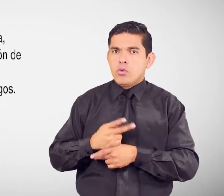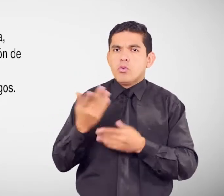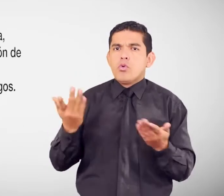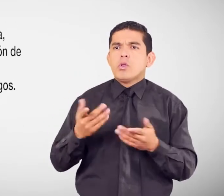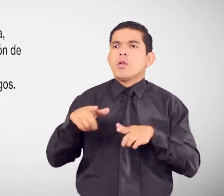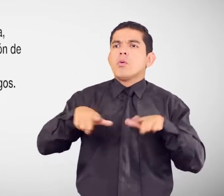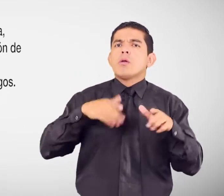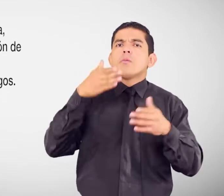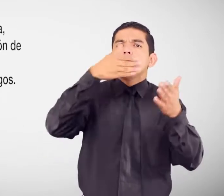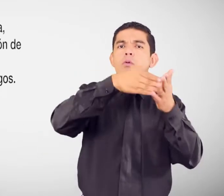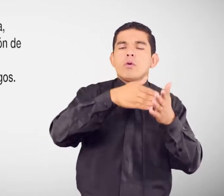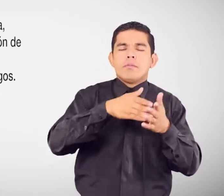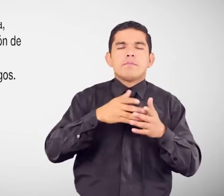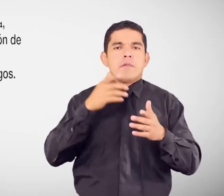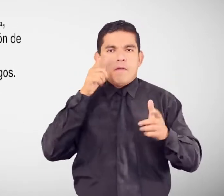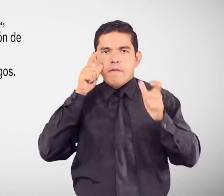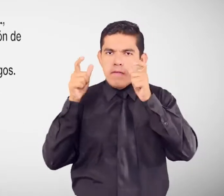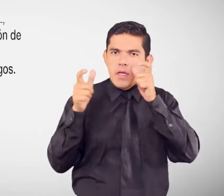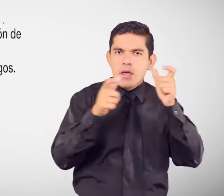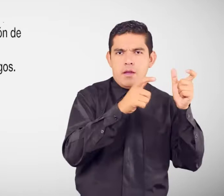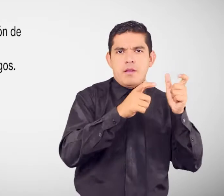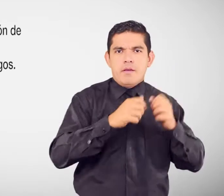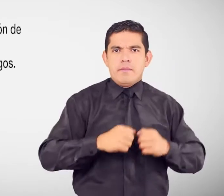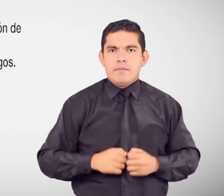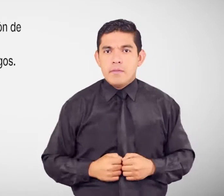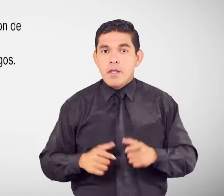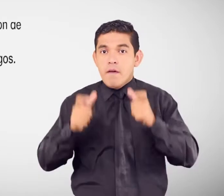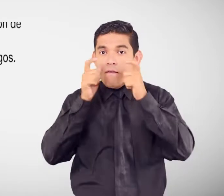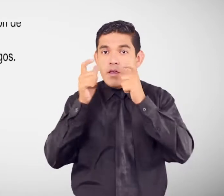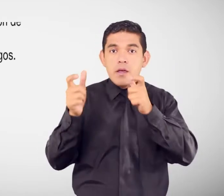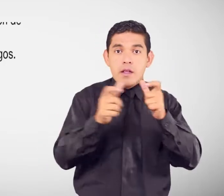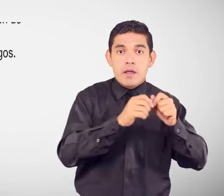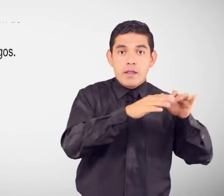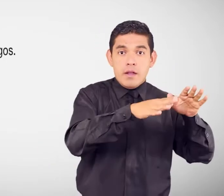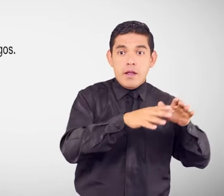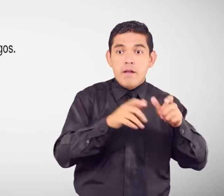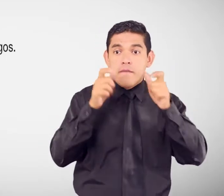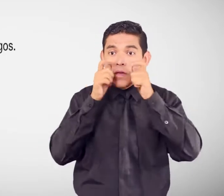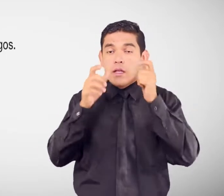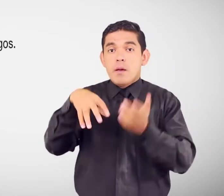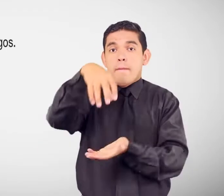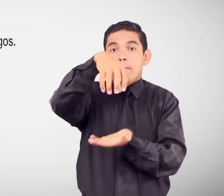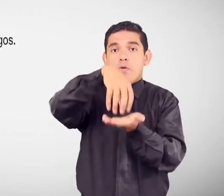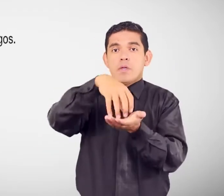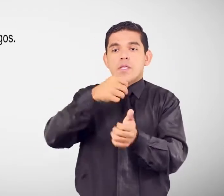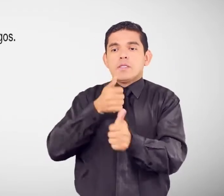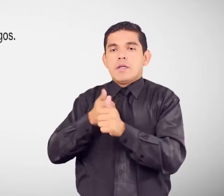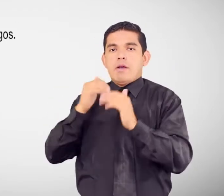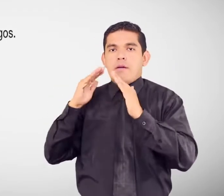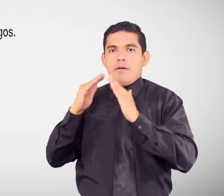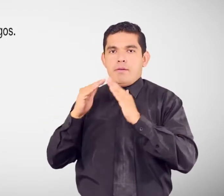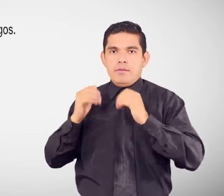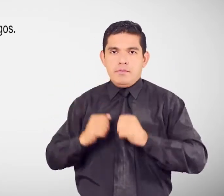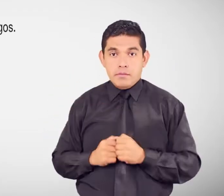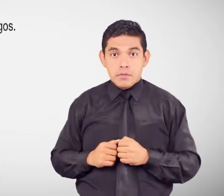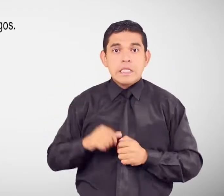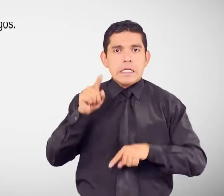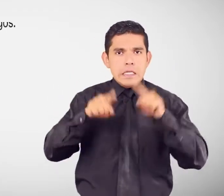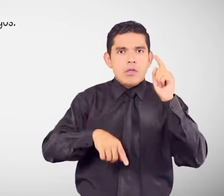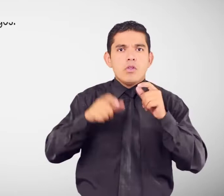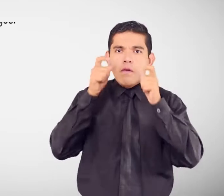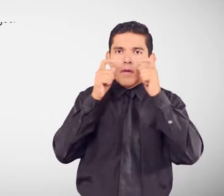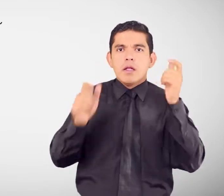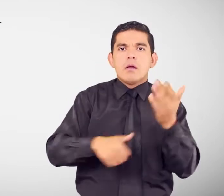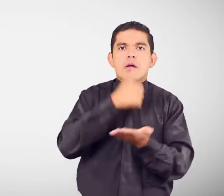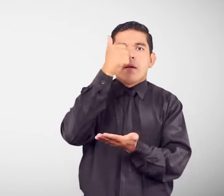acudir? Fiscalía General del Estado Fiscalía Provincial Del lugar de tu domicilio Existen fiscalías en las